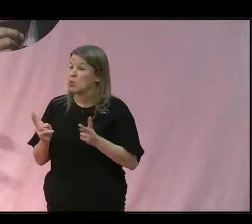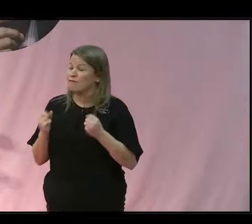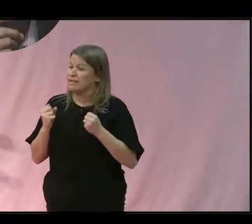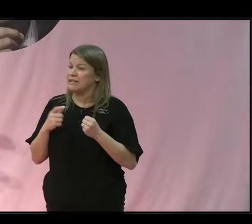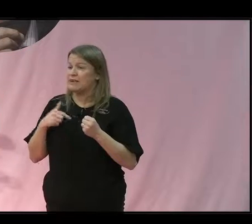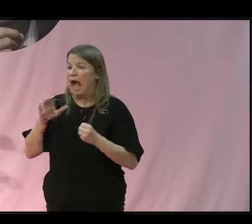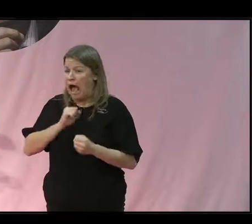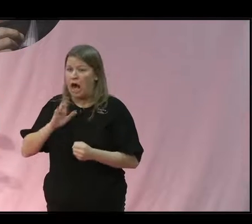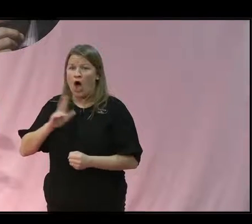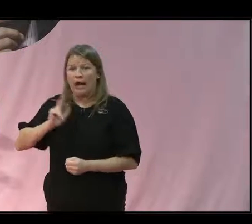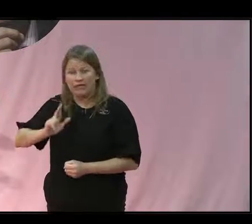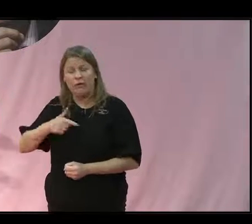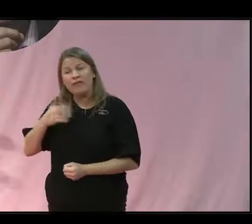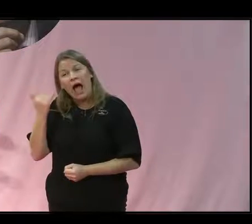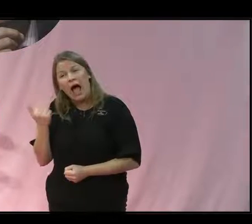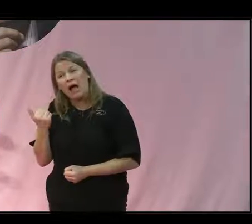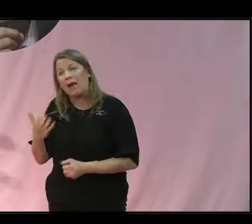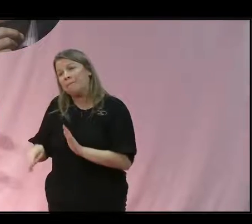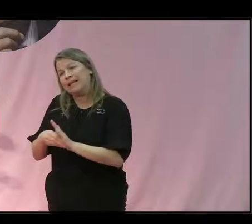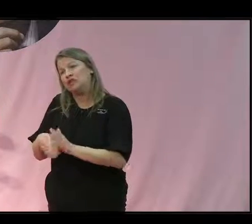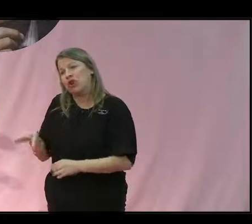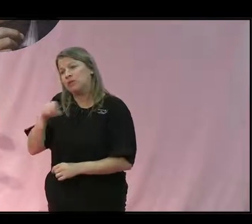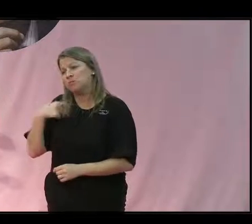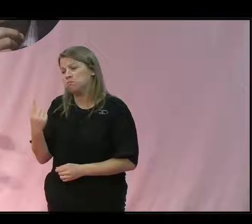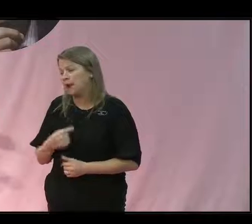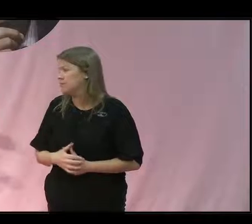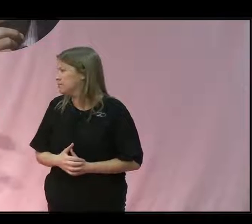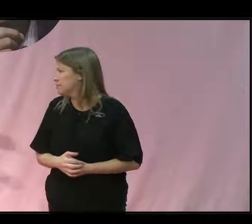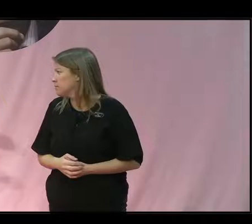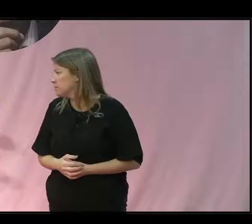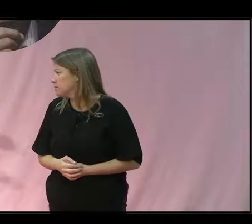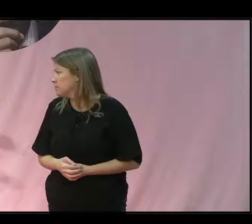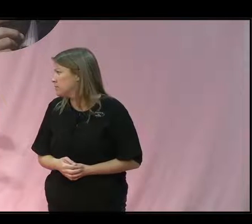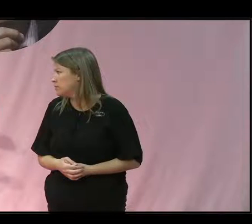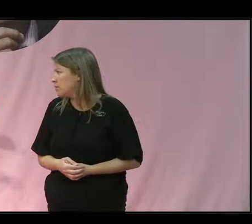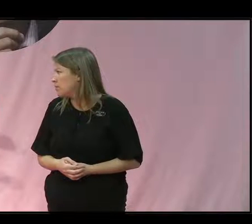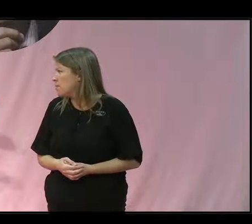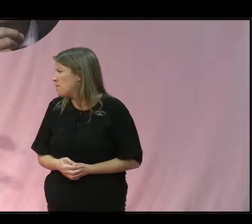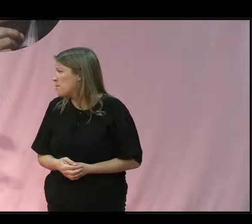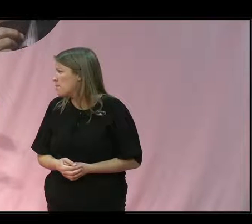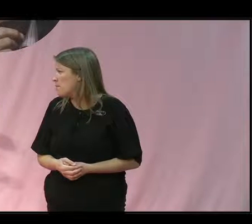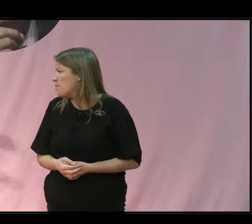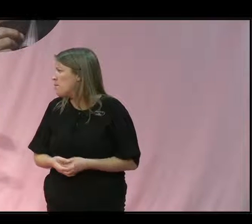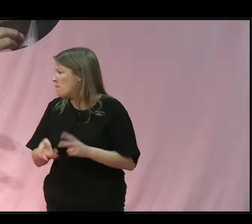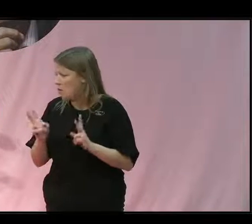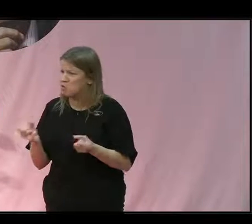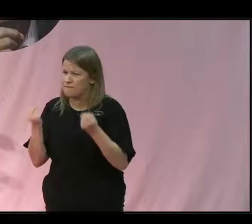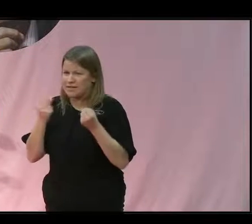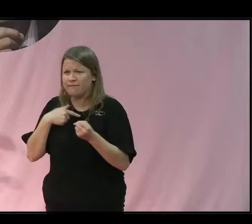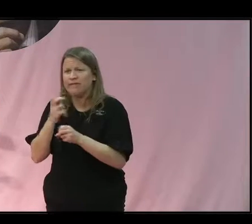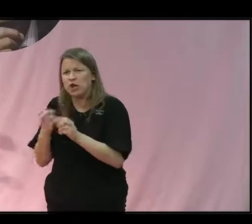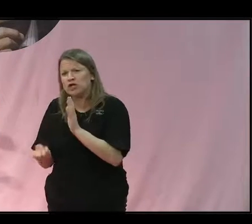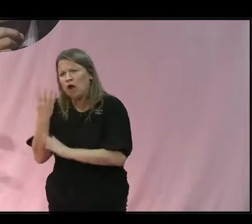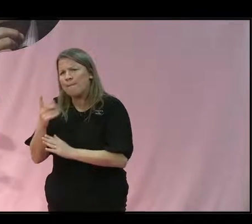bidra genom våra konsumtionsmönster. Sen pekar du också på det här just med att bidra till att skapa alternativa lösningar.